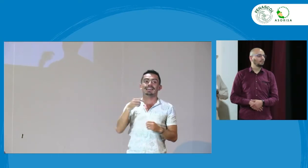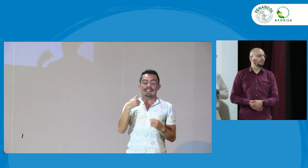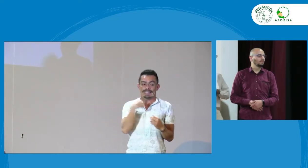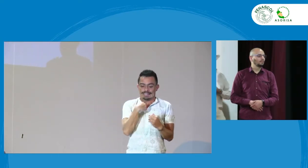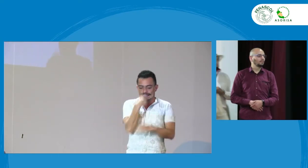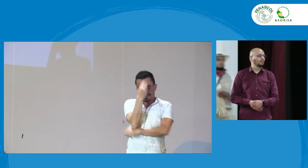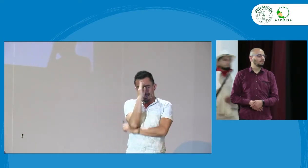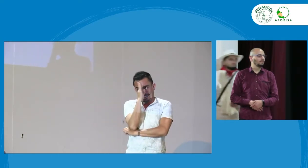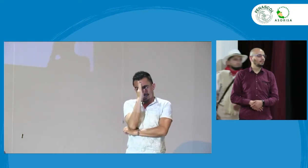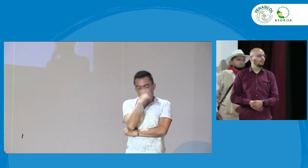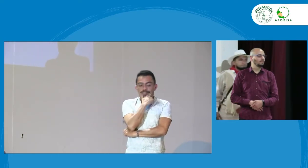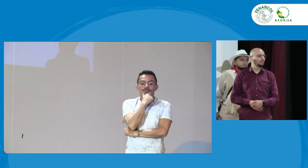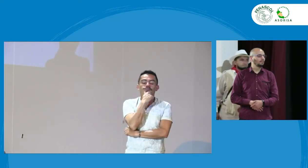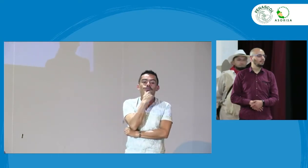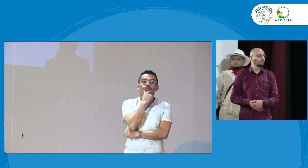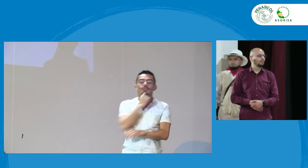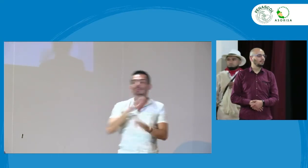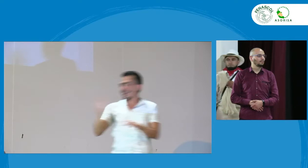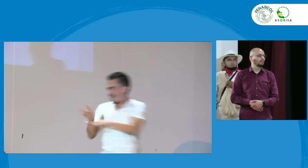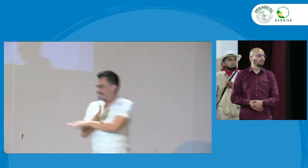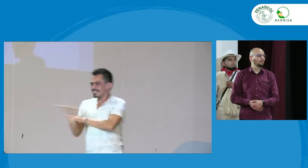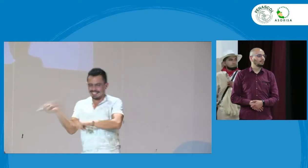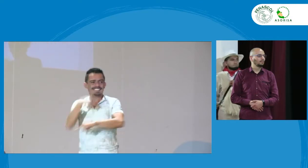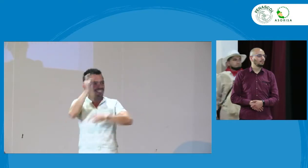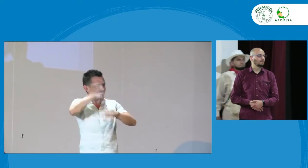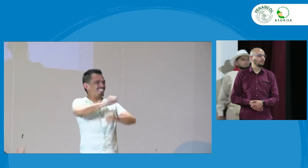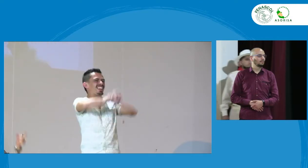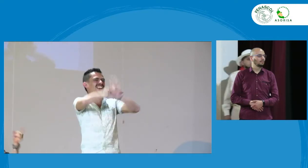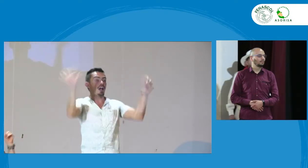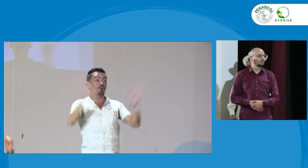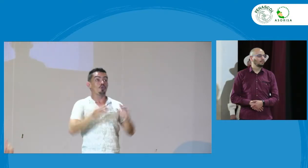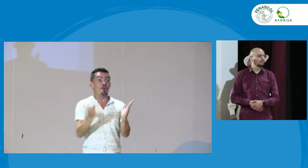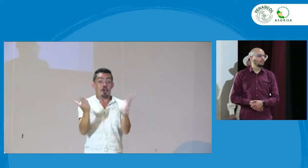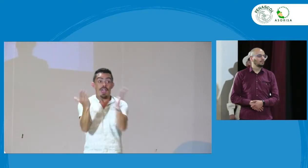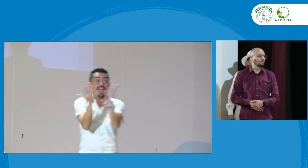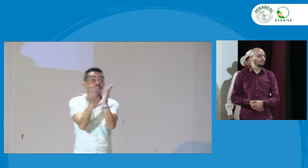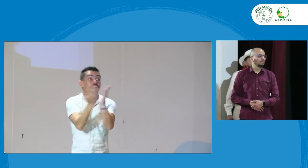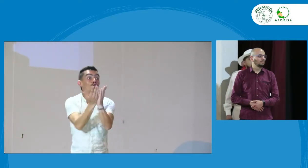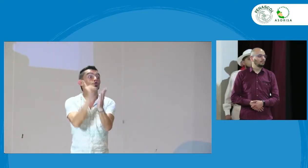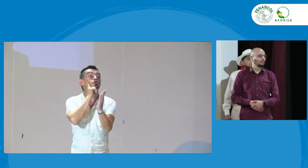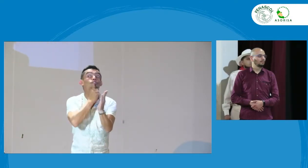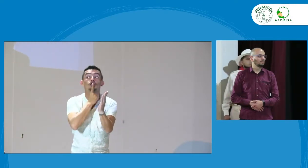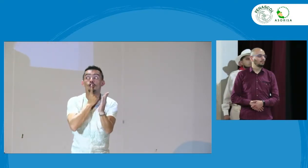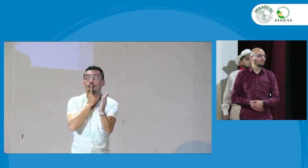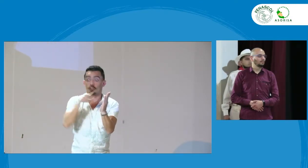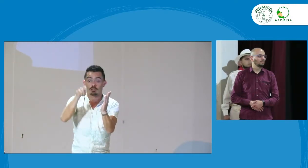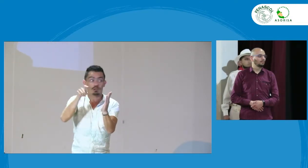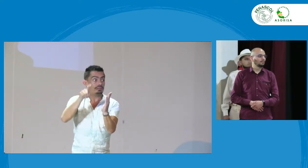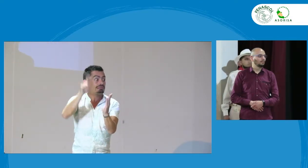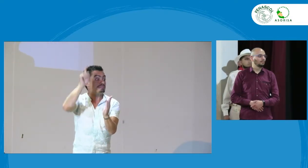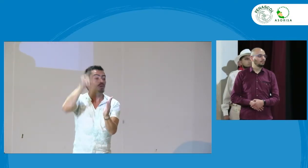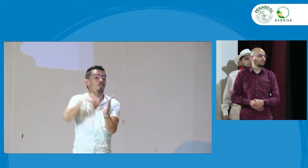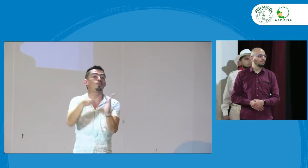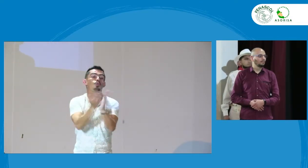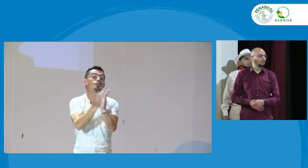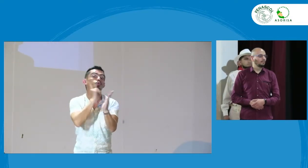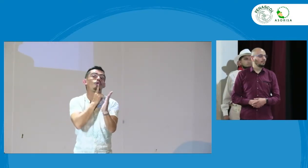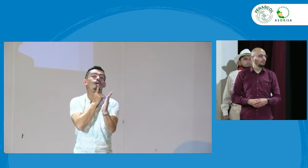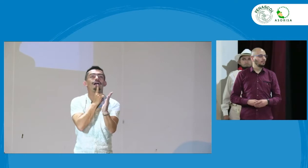esto de un lado de otro lado también tengo una duda una inquietud cuando hablamos de la educación del